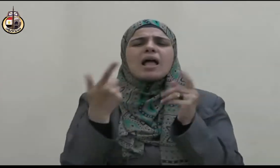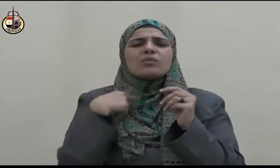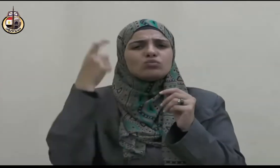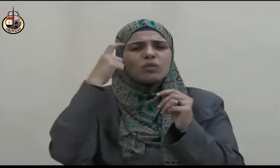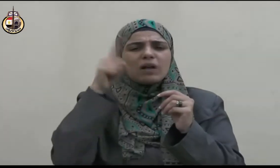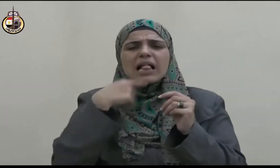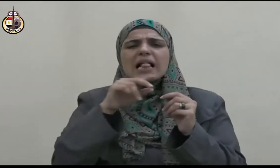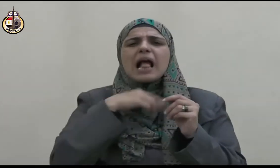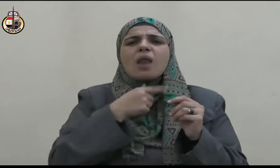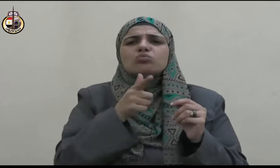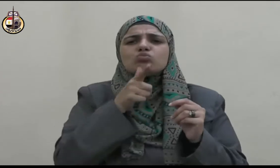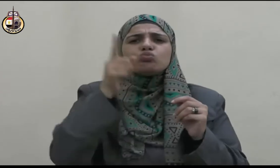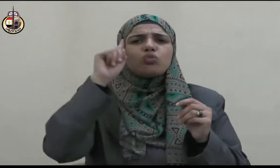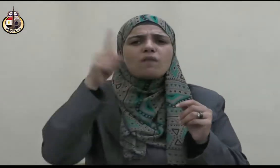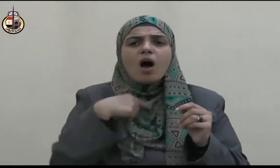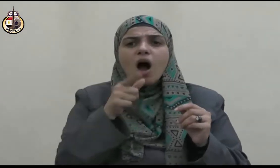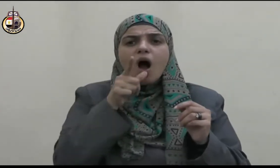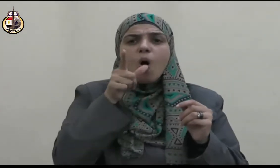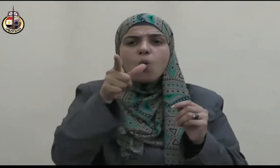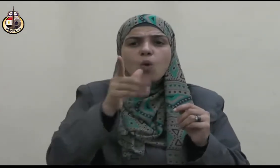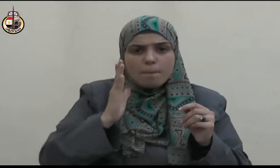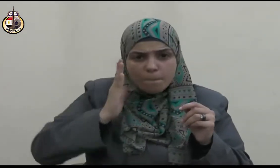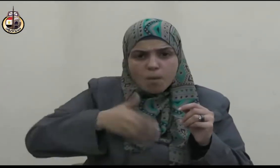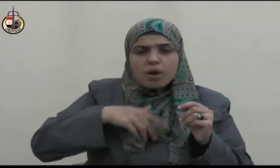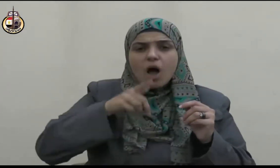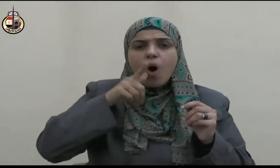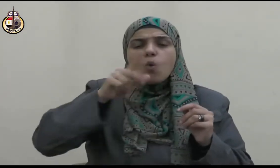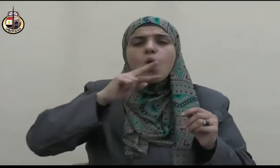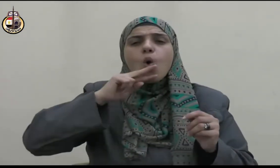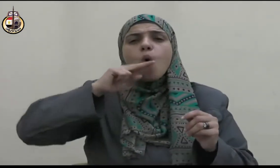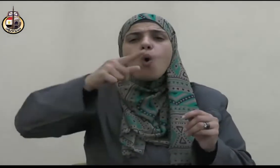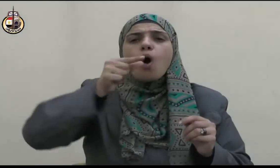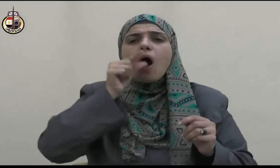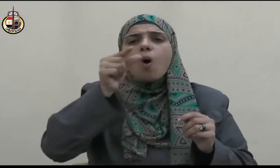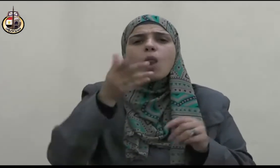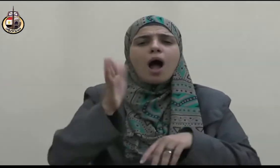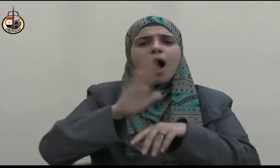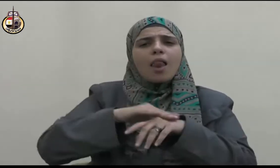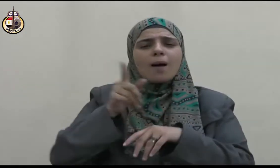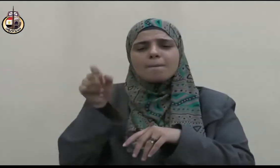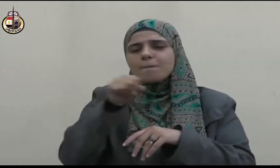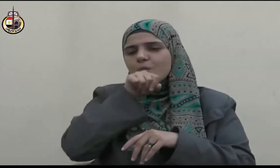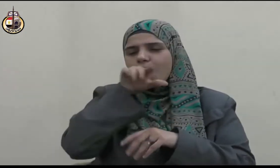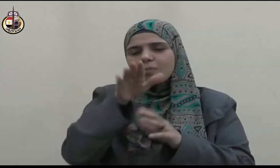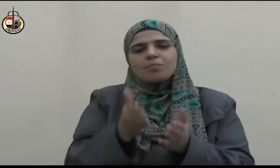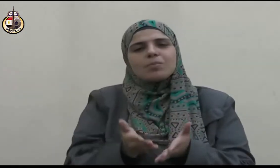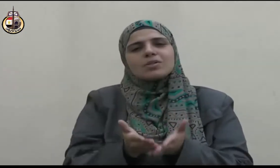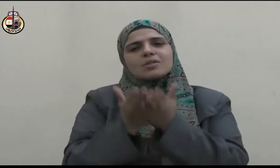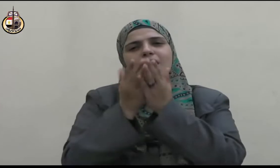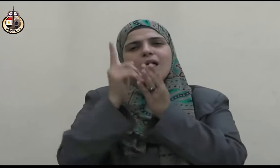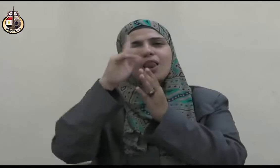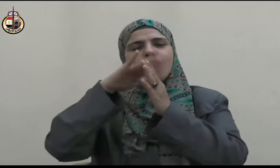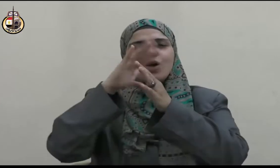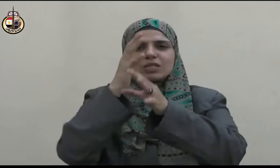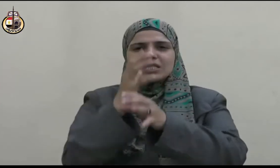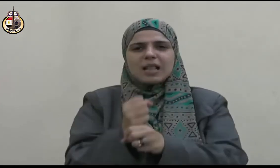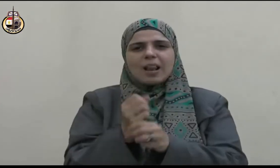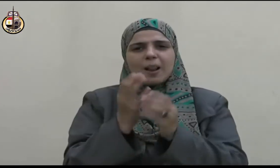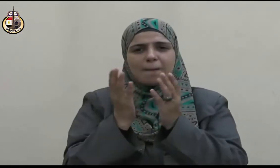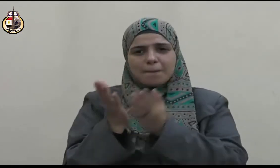ليلة الهجرة المباركة حيث أمر النبي صلى الله عليه وسلم علي رضي الله